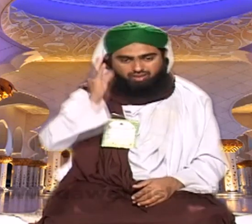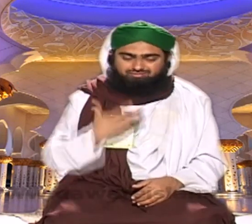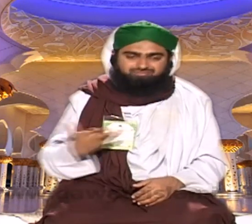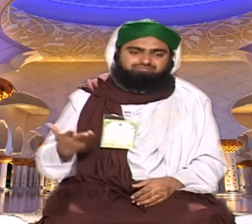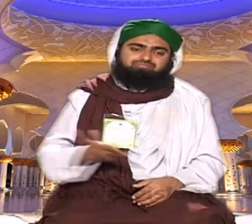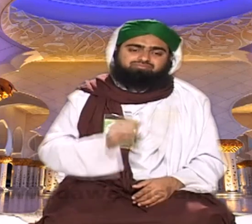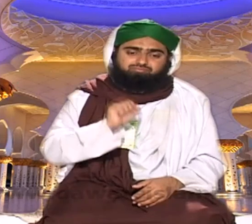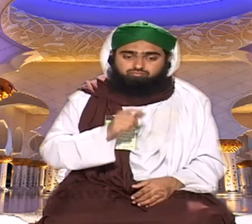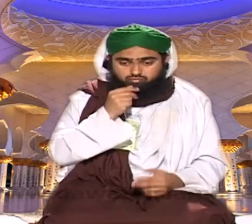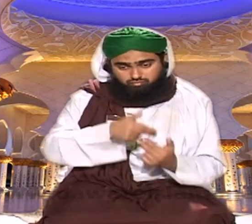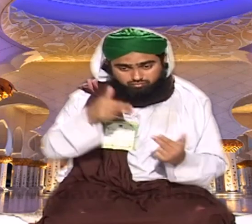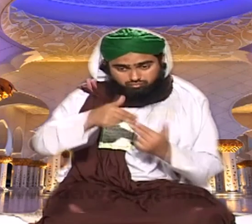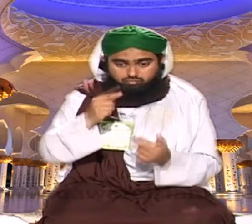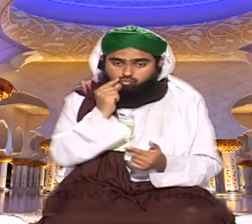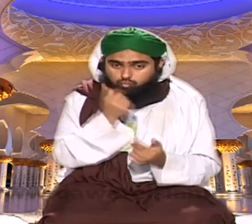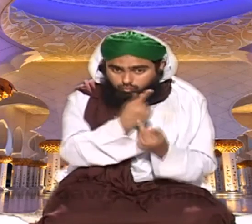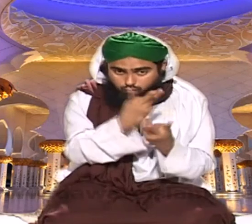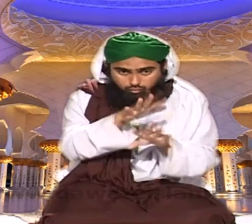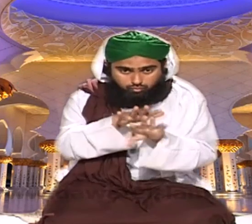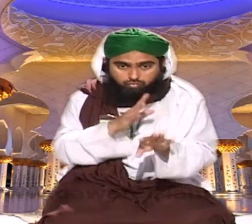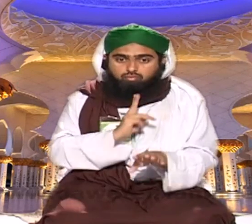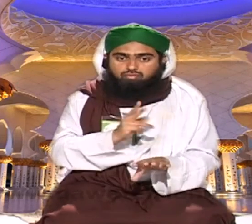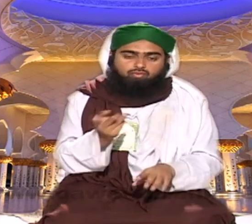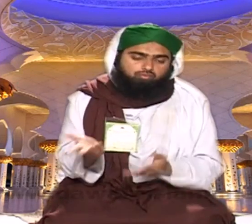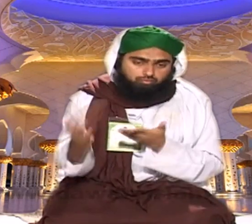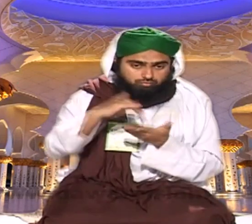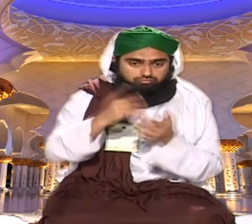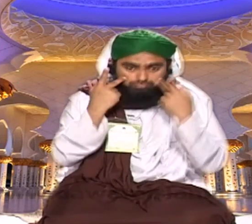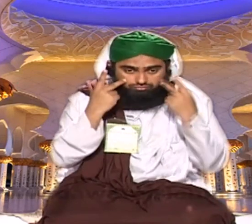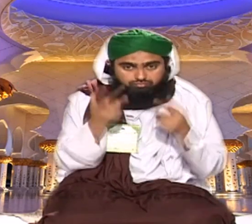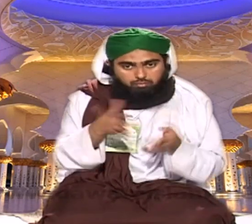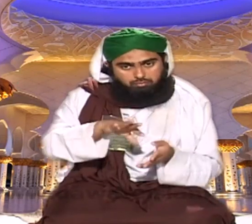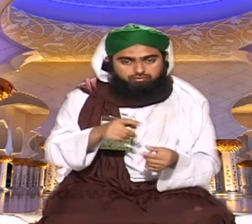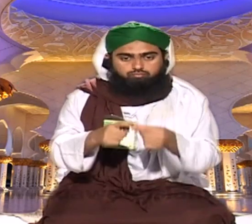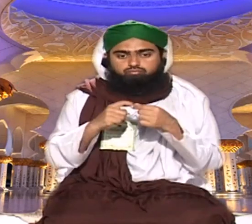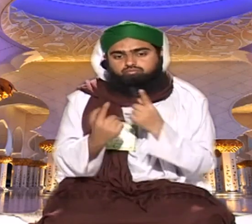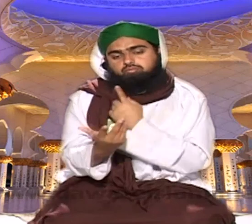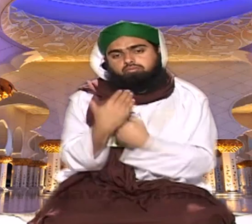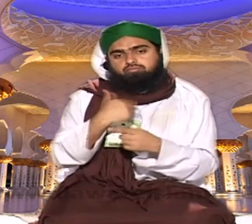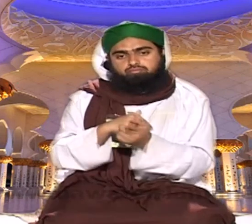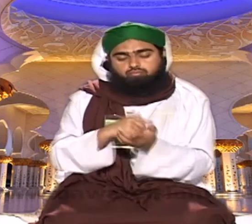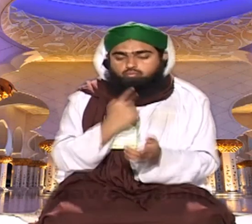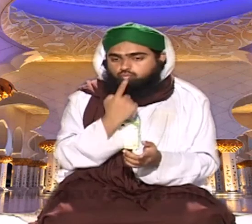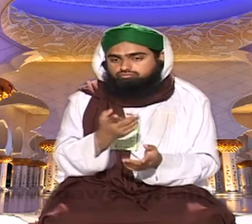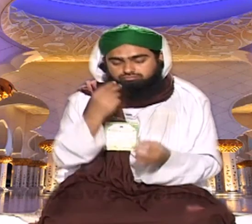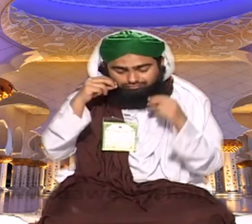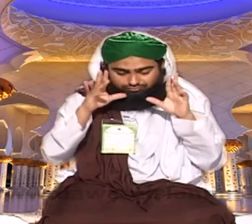آ رہی ہے کوئی مجھے آ کر کہہ دے کہ میری آنکھ نہیں کھوئی میں امیت کرتا ہوں کوئی سمیوں آنکھ کھولے گی کھولے گی اور انشاءاللہ